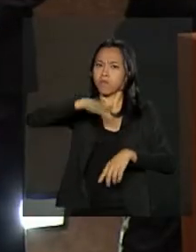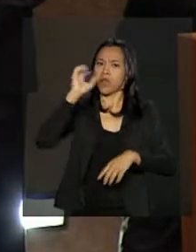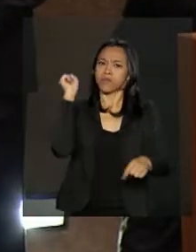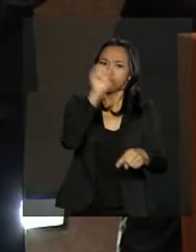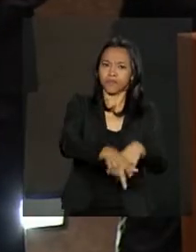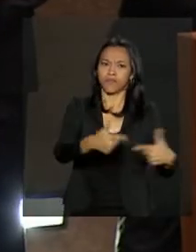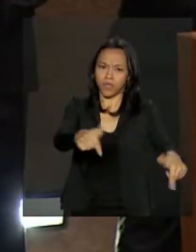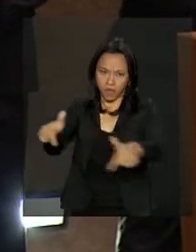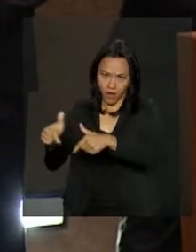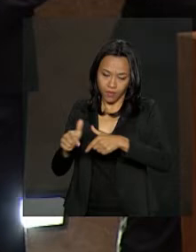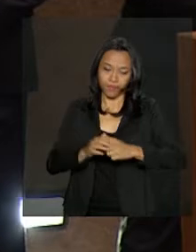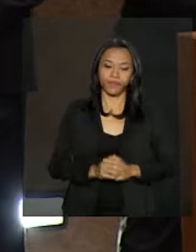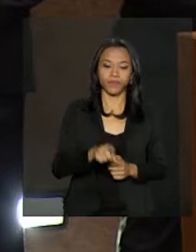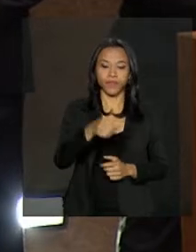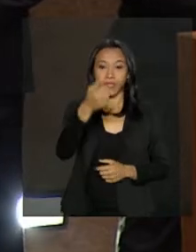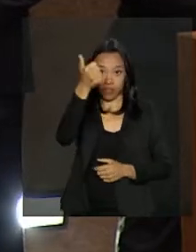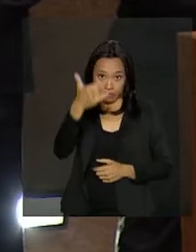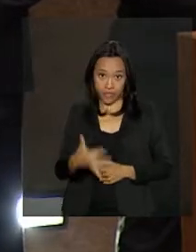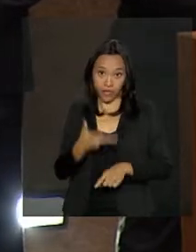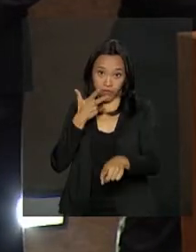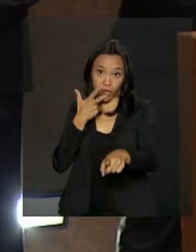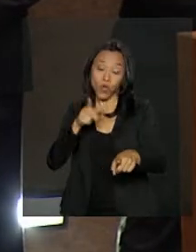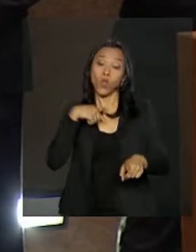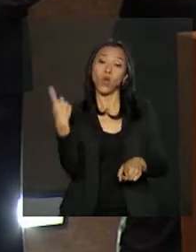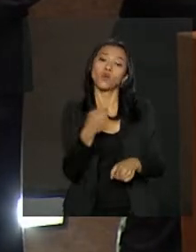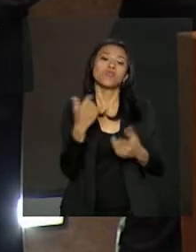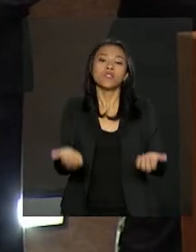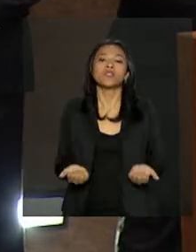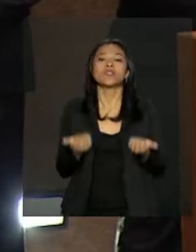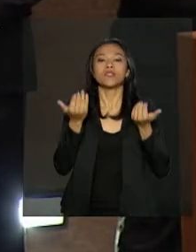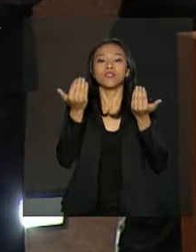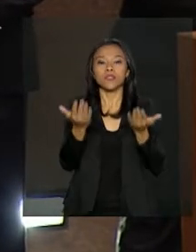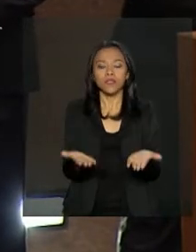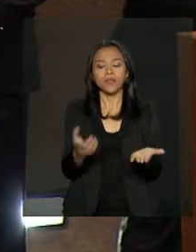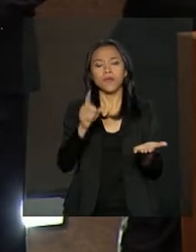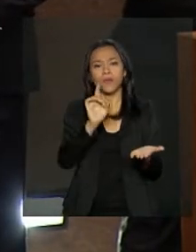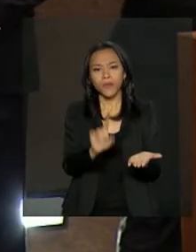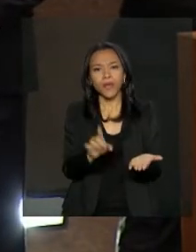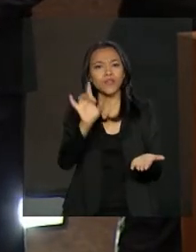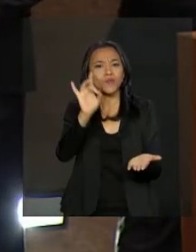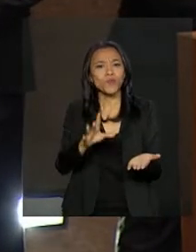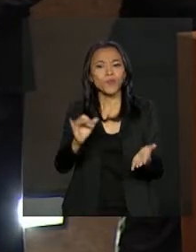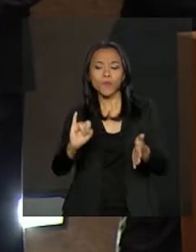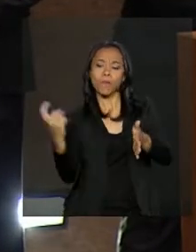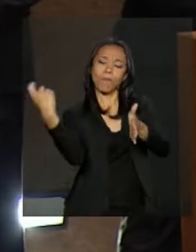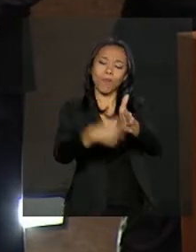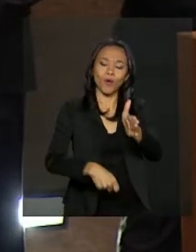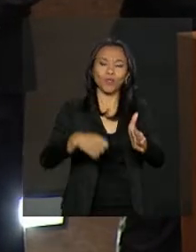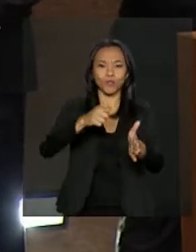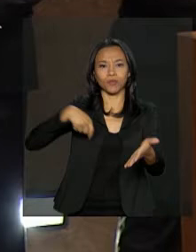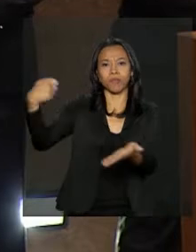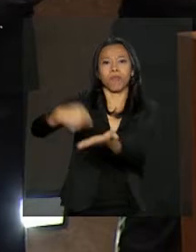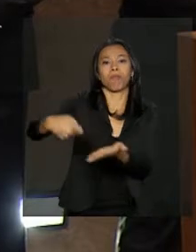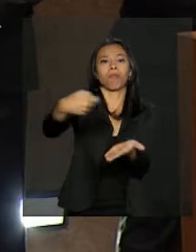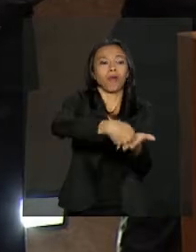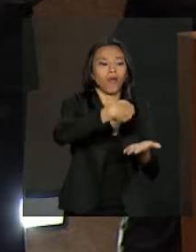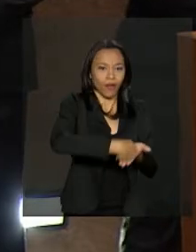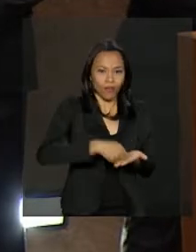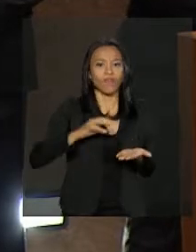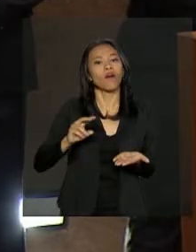obrigação é oferecer um Estado eficiente que faça valer apenas os impostos pagos pelo contribuinte.